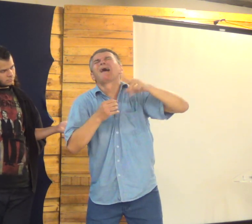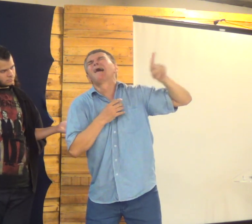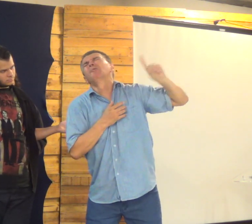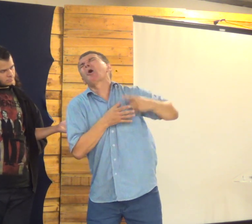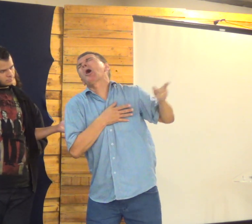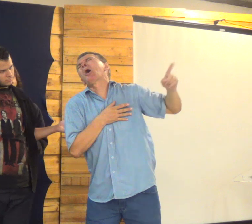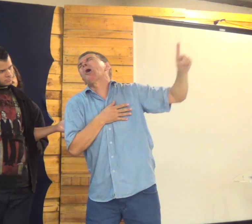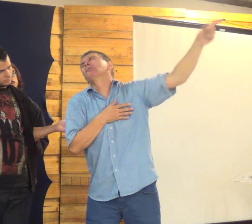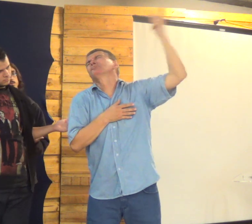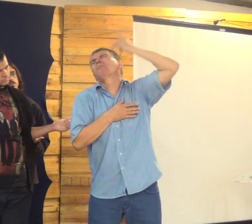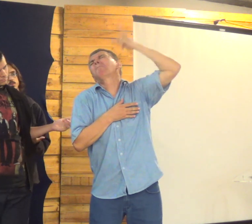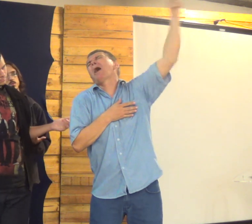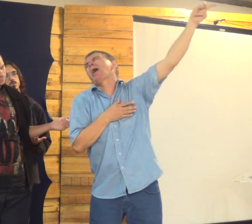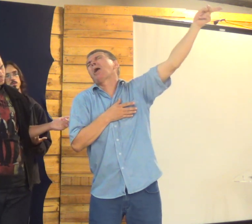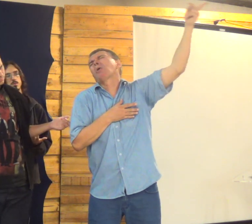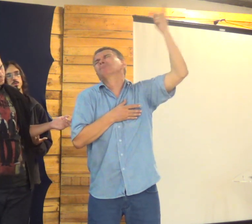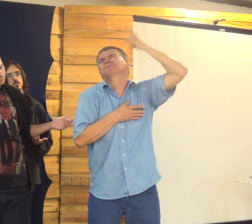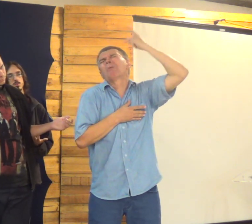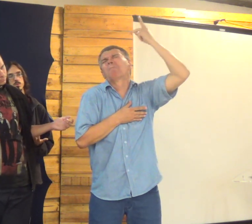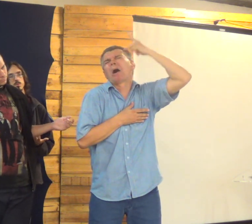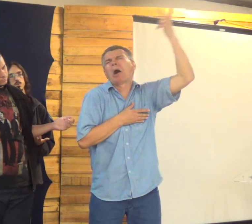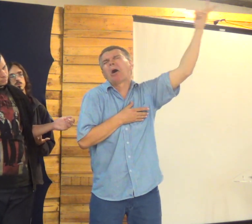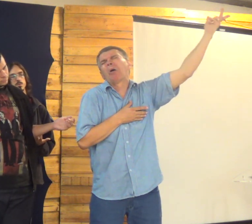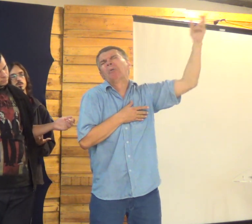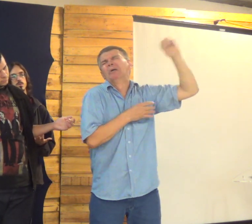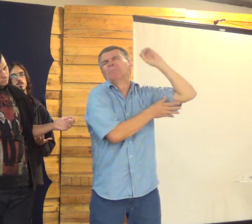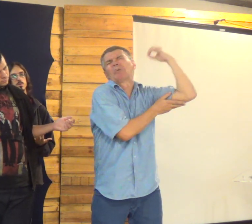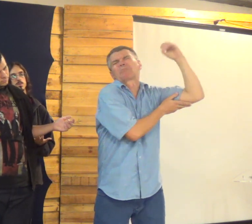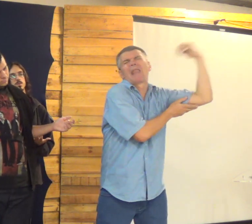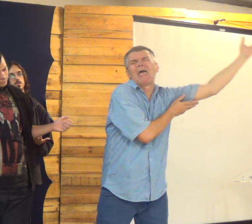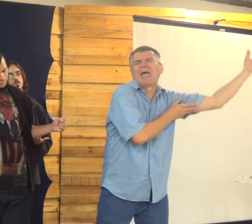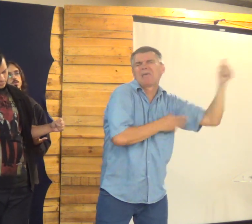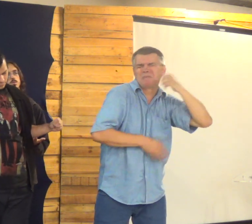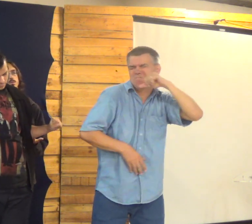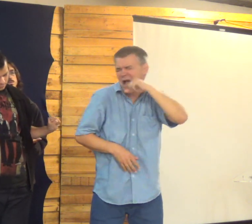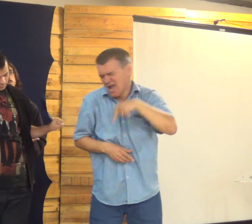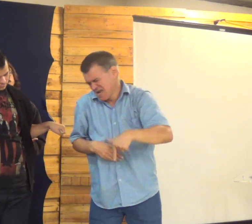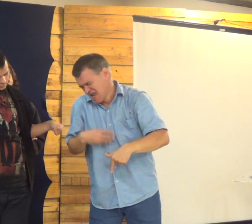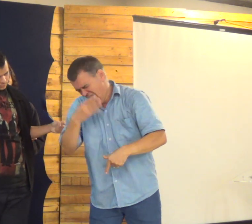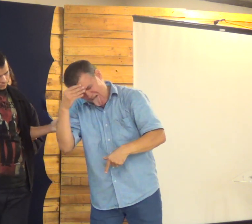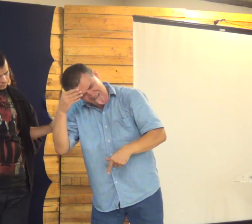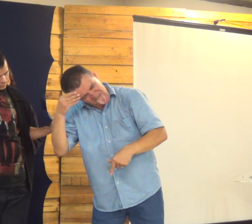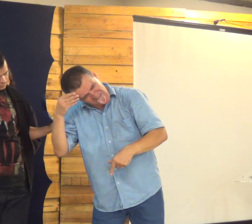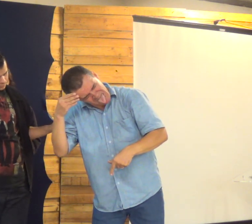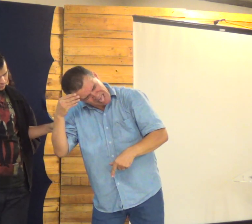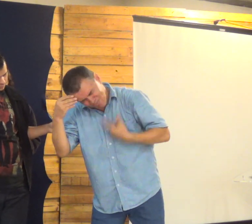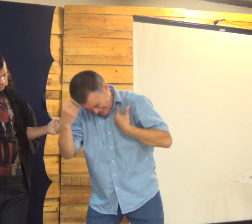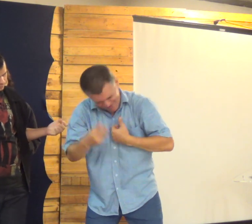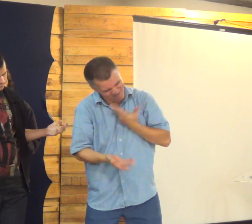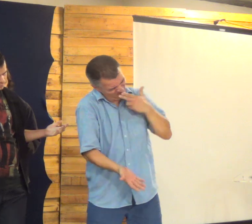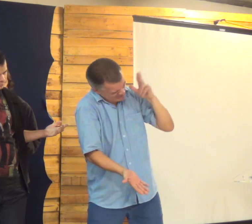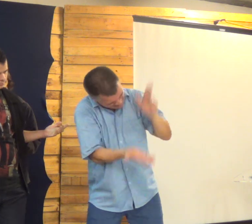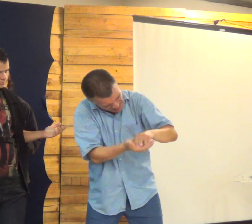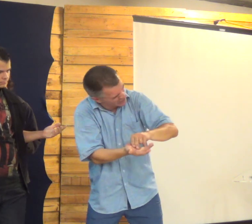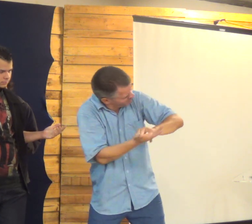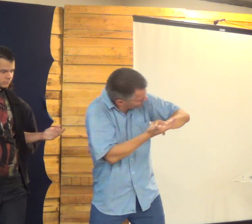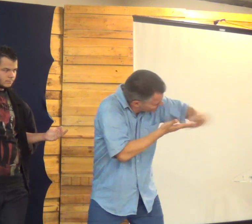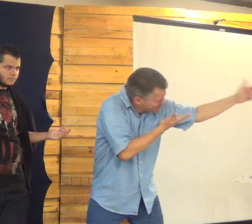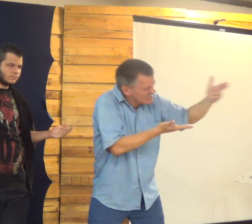esqueçam Que às vezes a mãe mora muito longe Em outro lugar Em outra cidade Em outro estado Mas manda